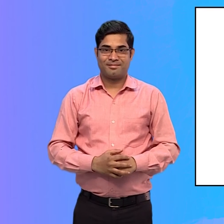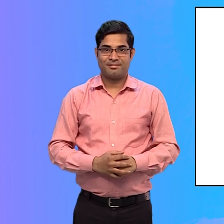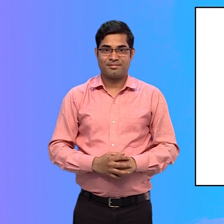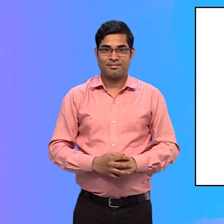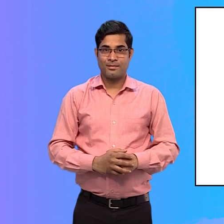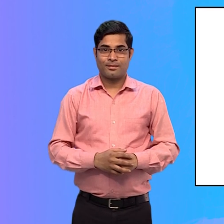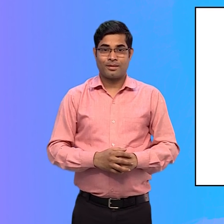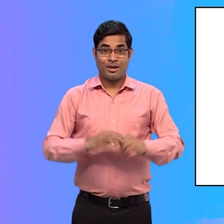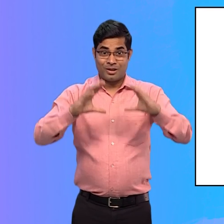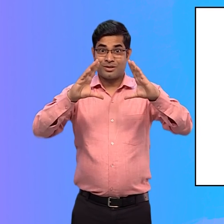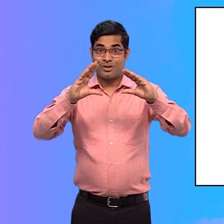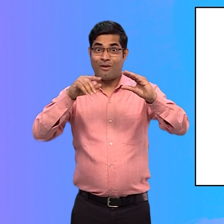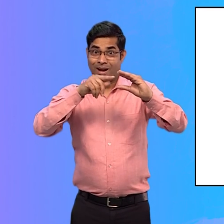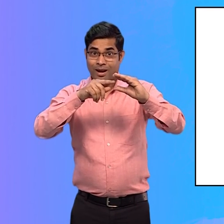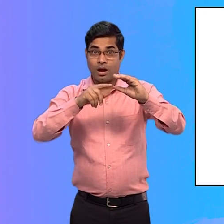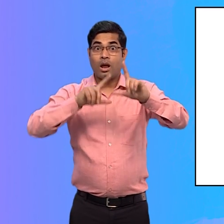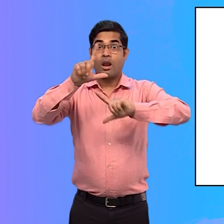अनुवाद सौफ्ट्वेर